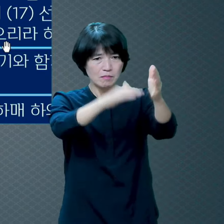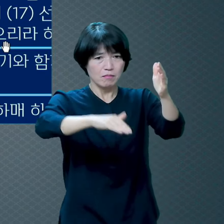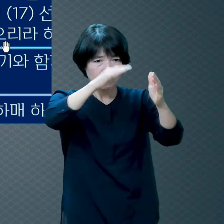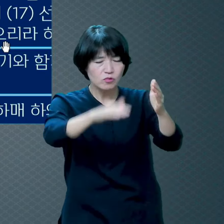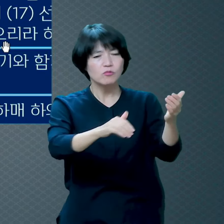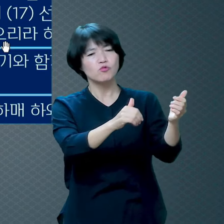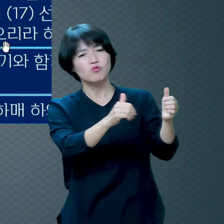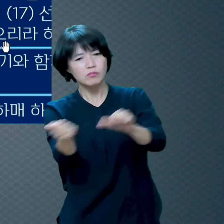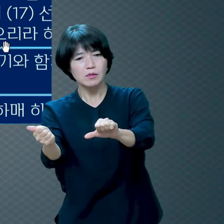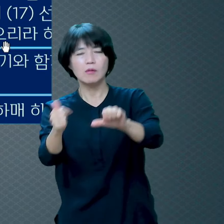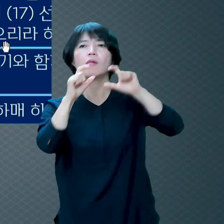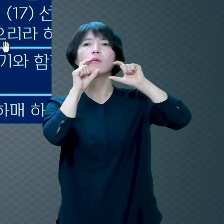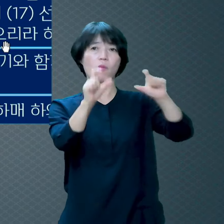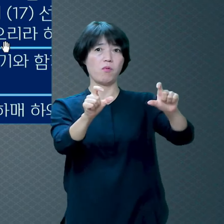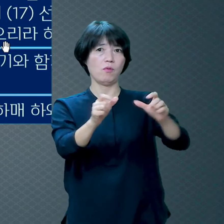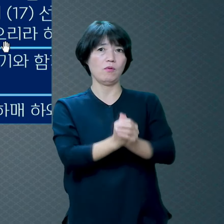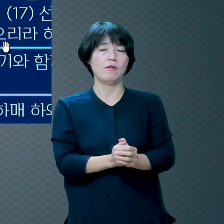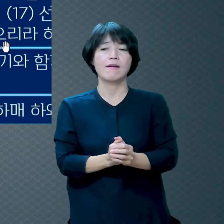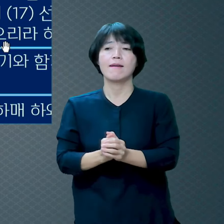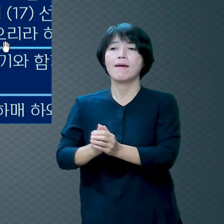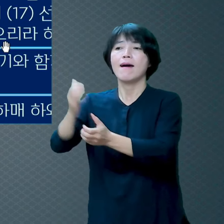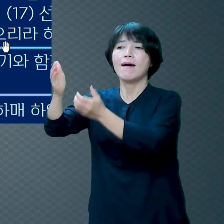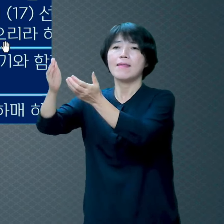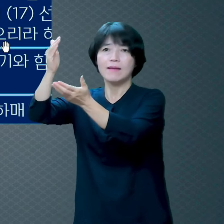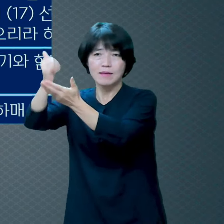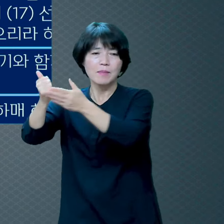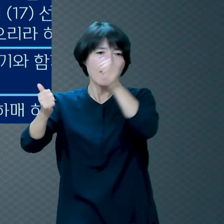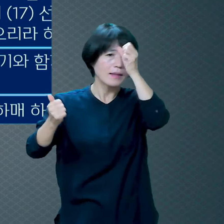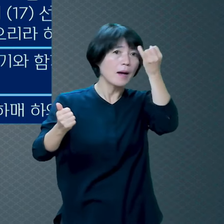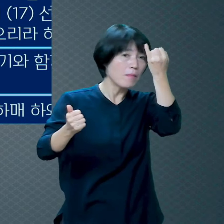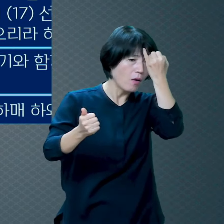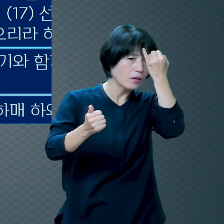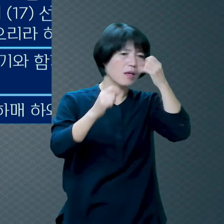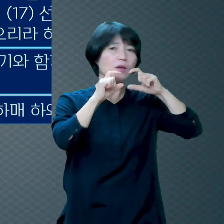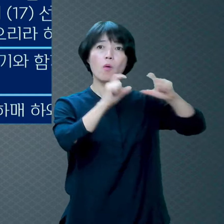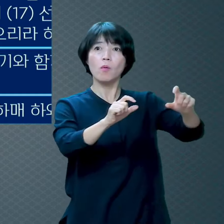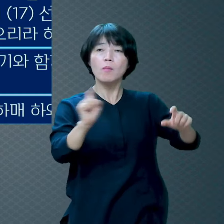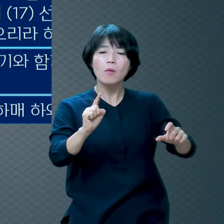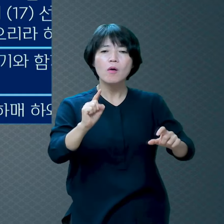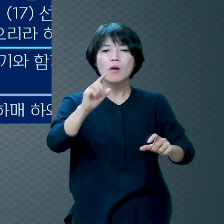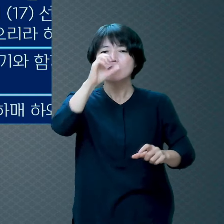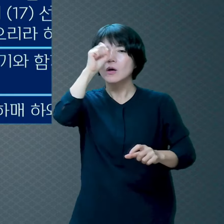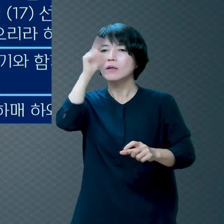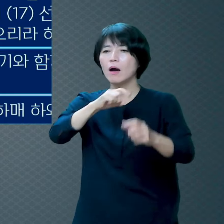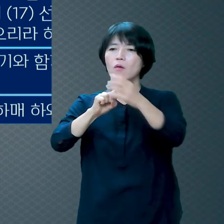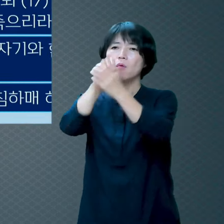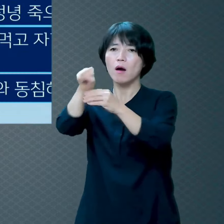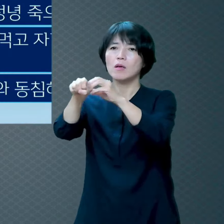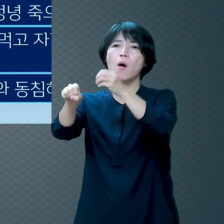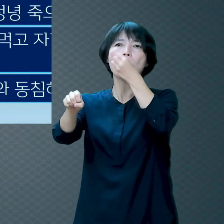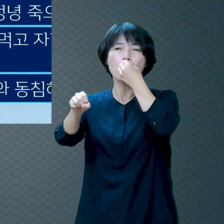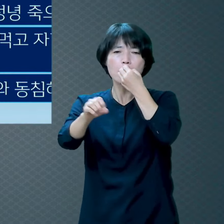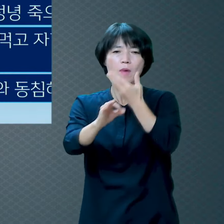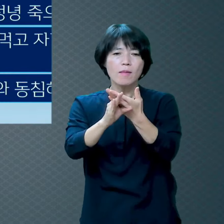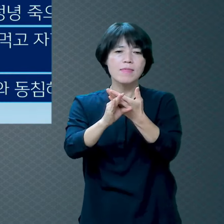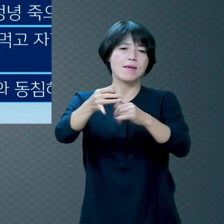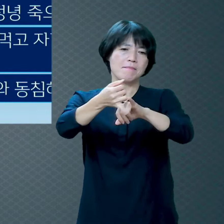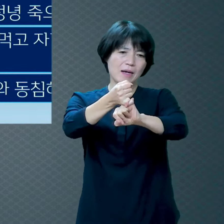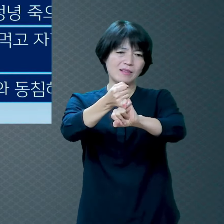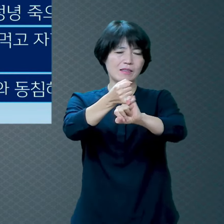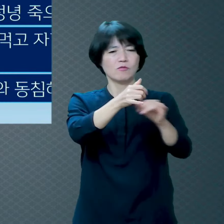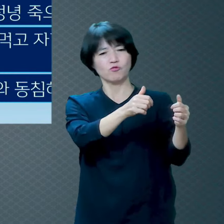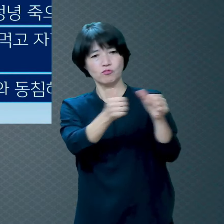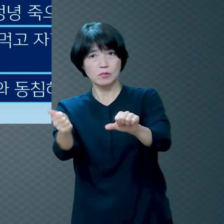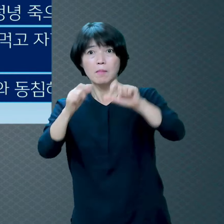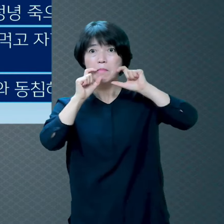분명히 아담과 하와는 선악과를 먹었어요 죽어야 되는데 계속 살아